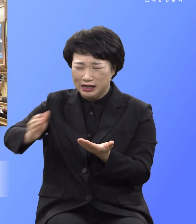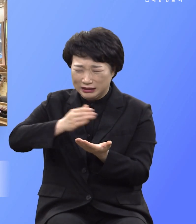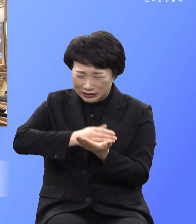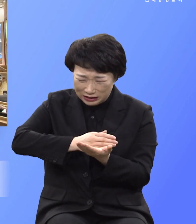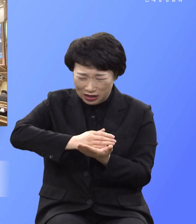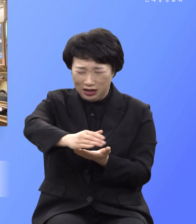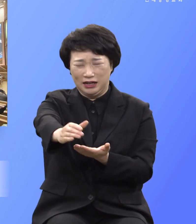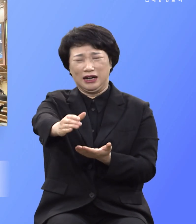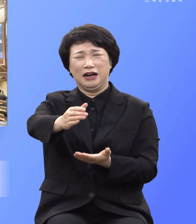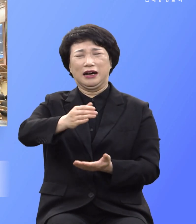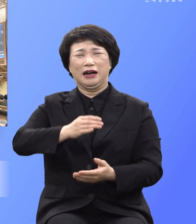주님의 명예가 귀신으로